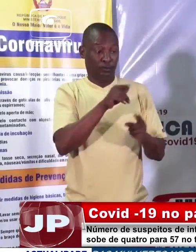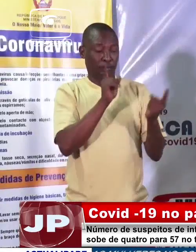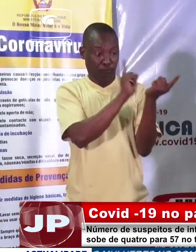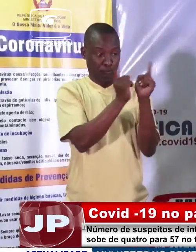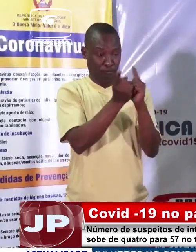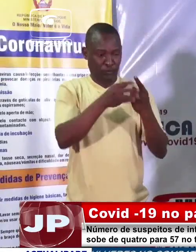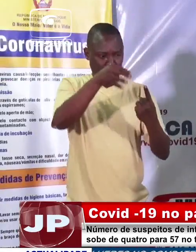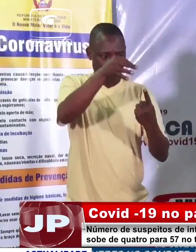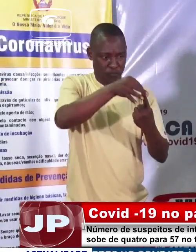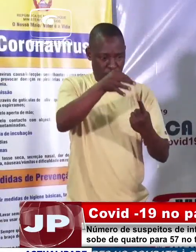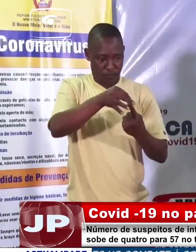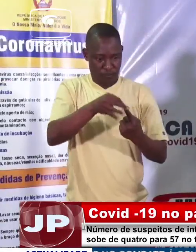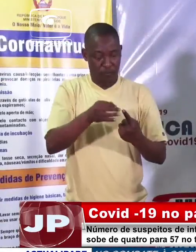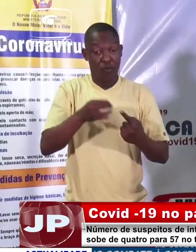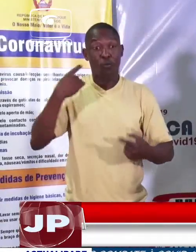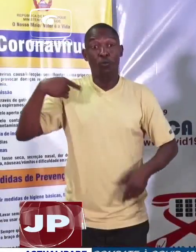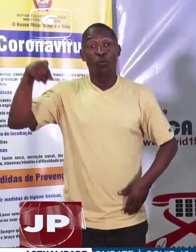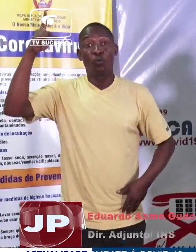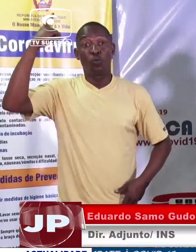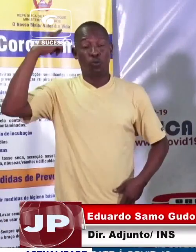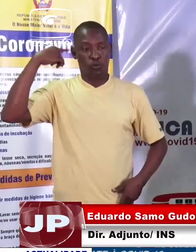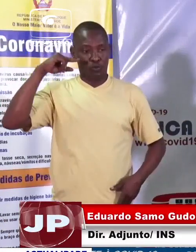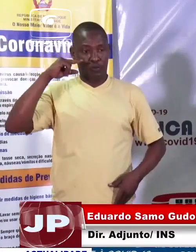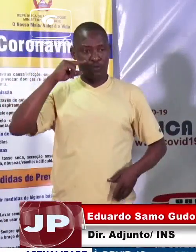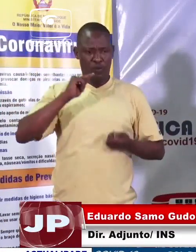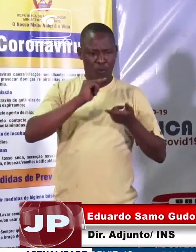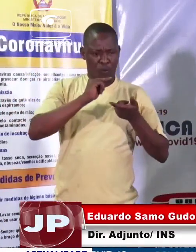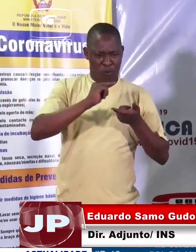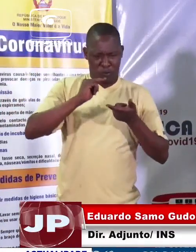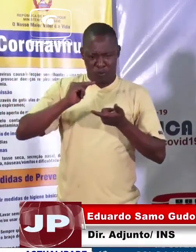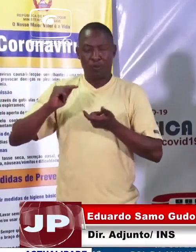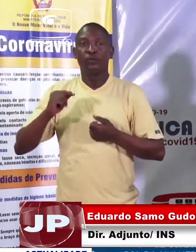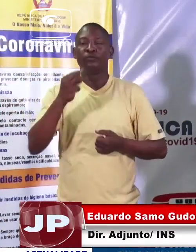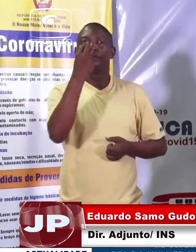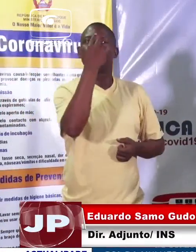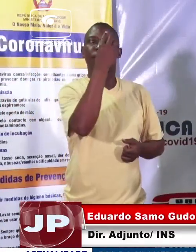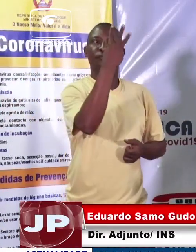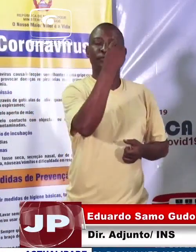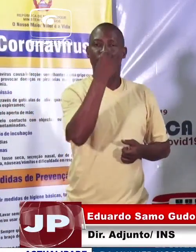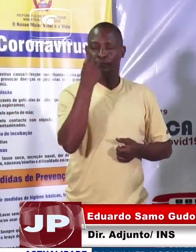recebemos o primeiro lote de amostras composto por 33 amostras. Recebemos, ao final